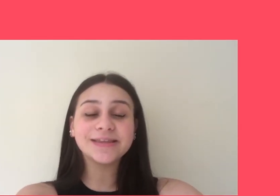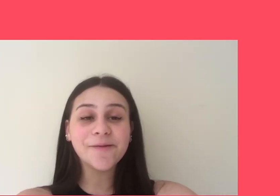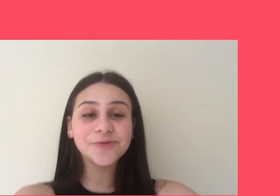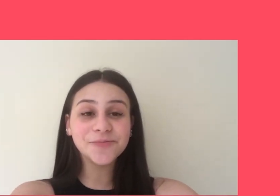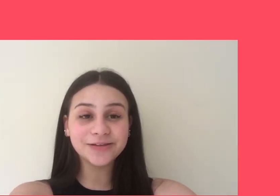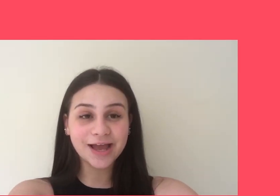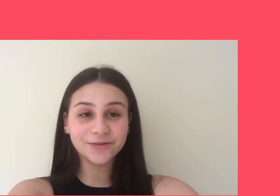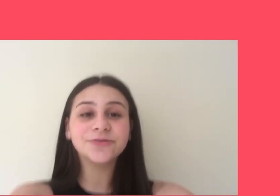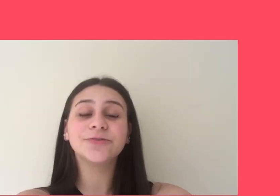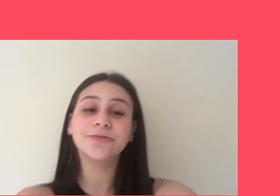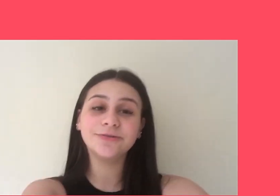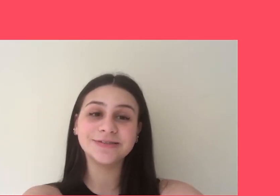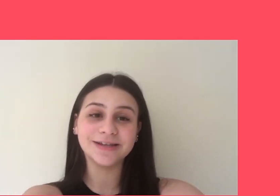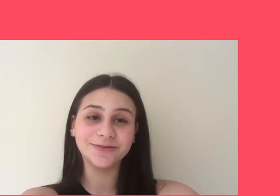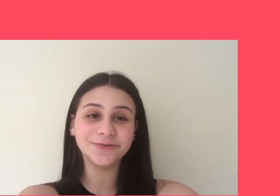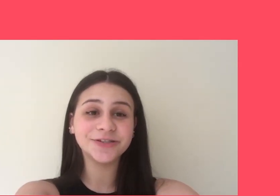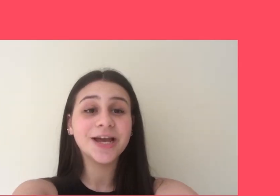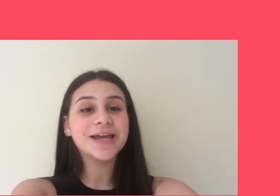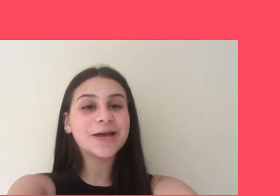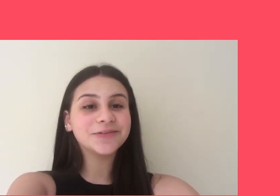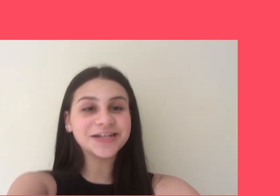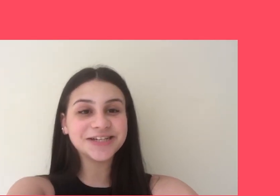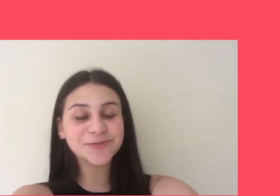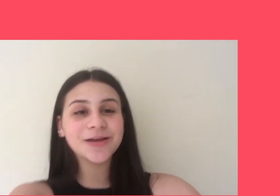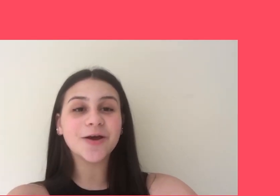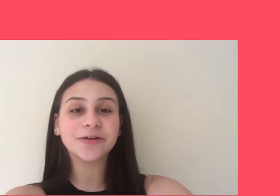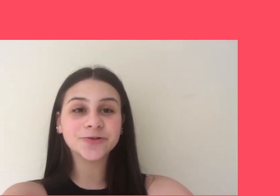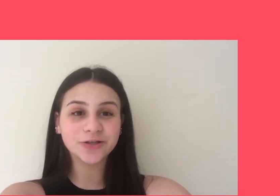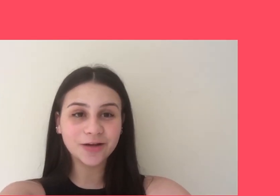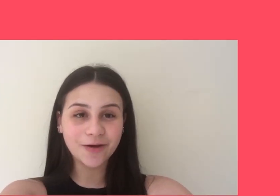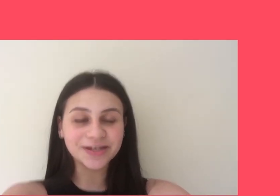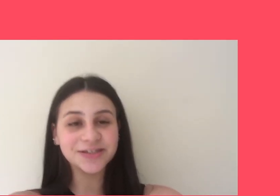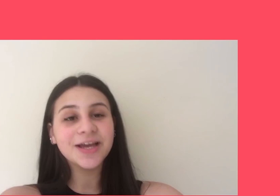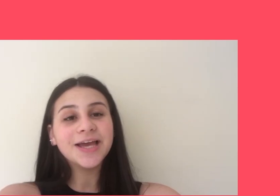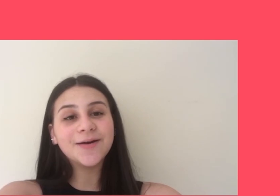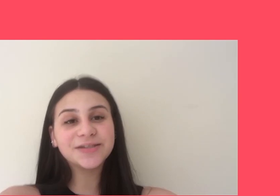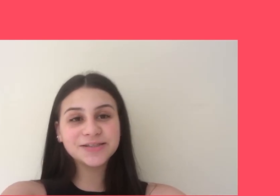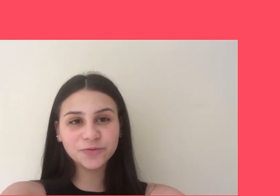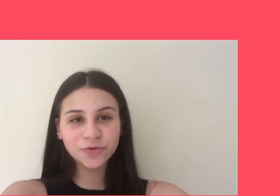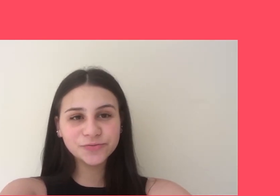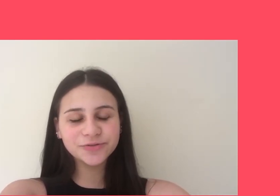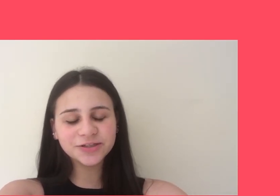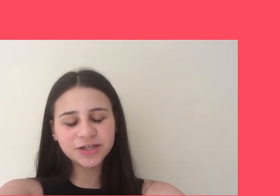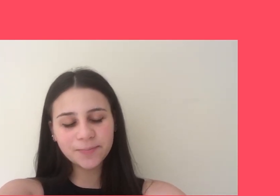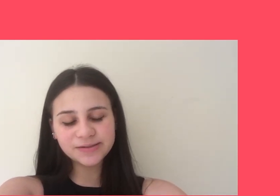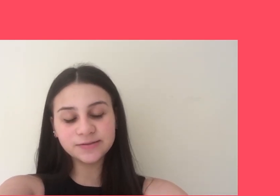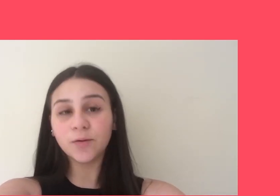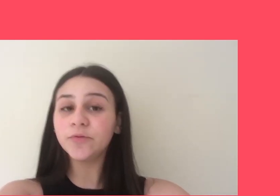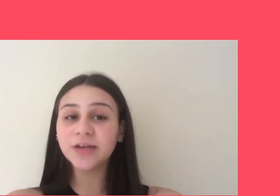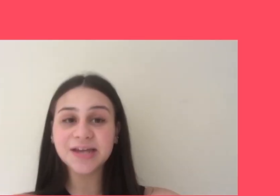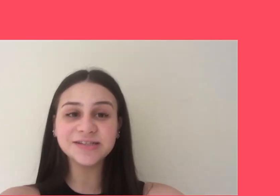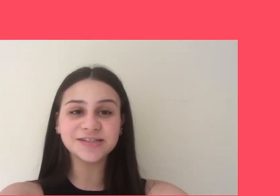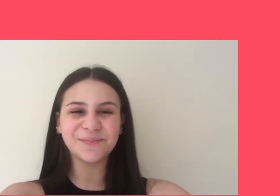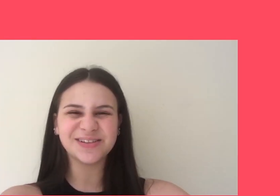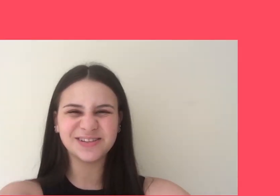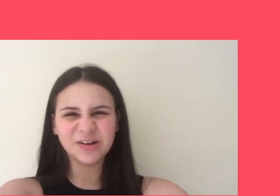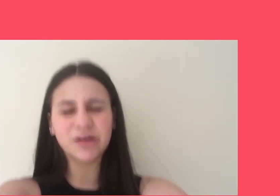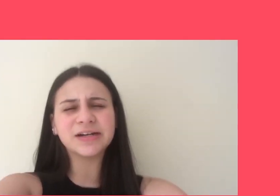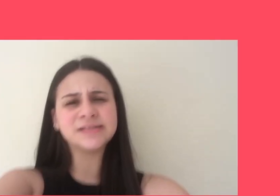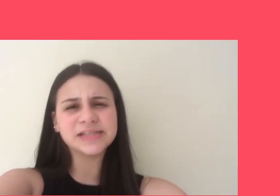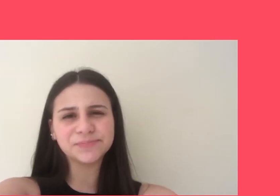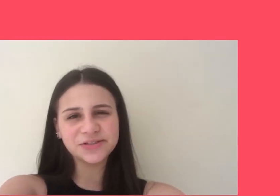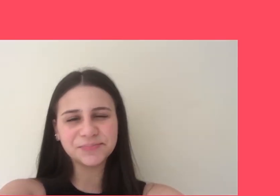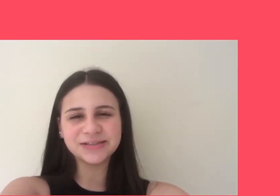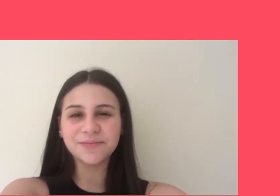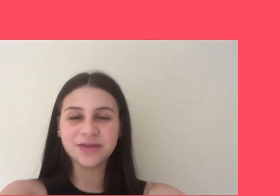A primeira é Tempos Modernos, do Lulo Santos, e a outra é Dias Melhores, do Jota Quest. Eu acho que são duas músicas que representam muito o que a gente está passando